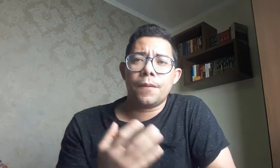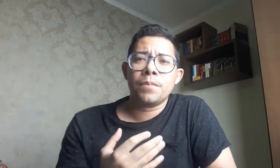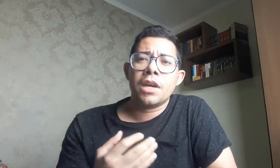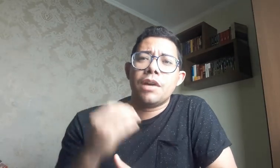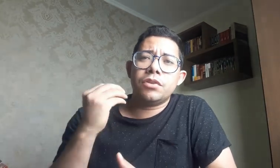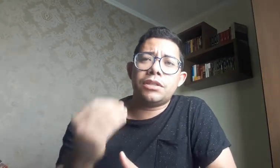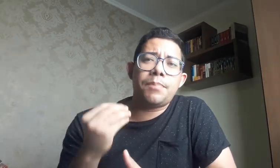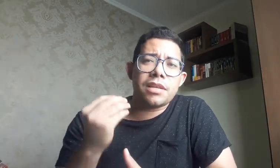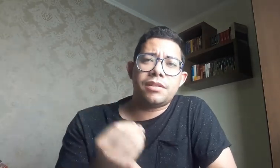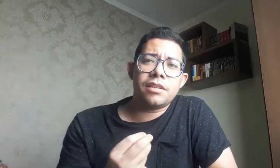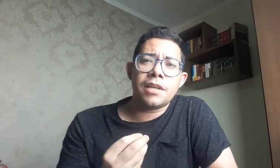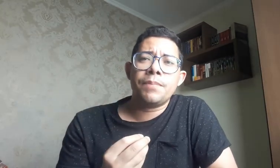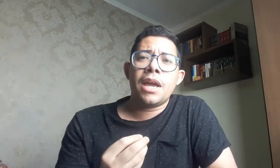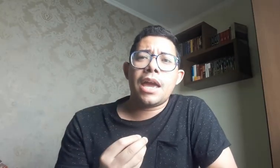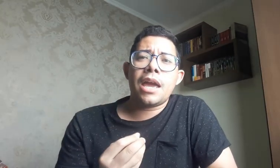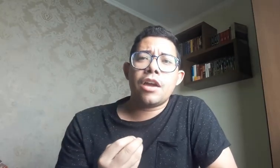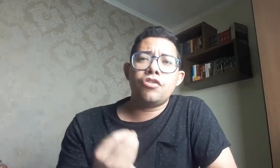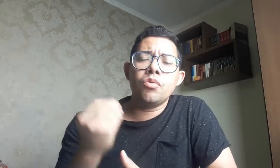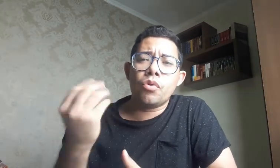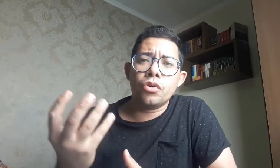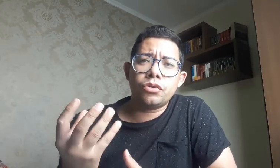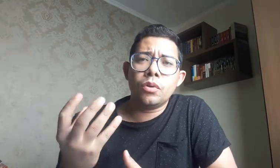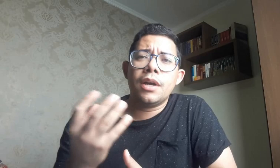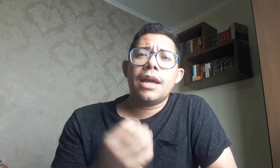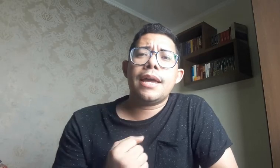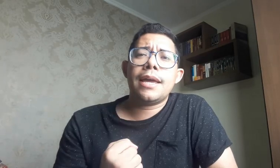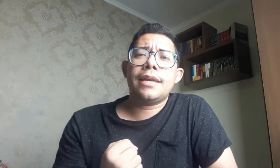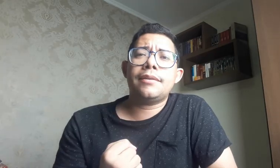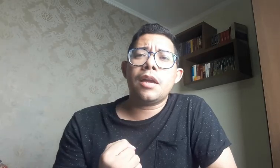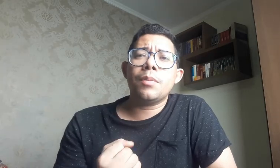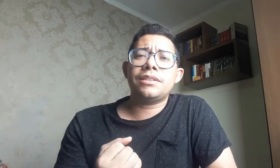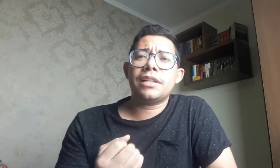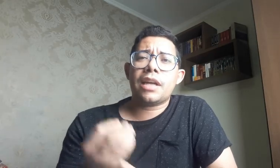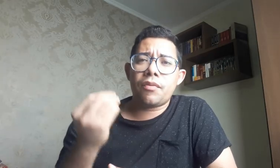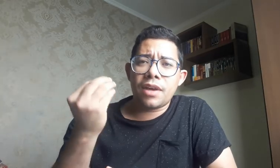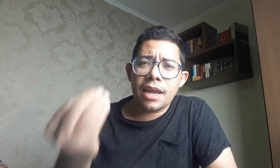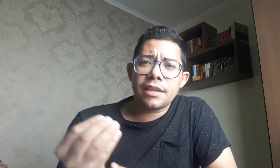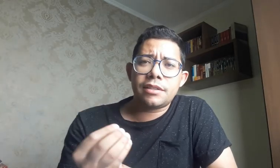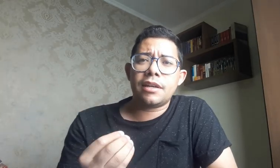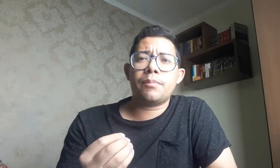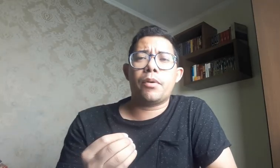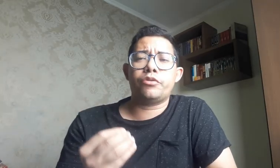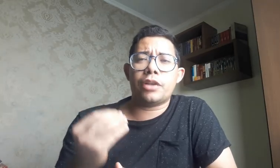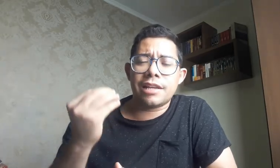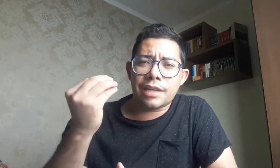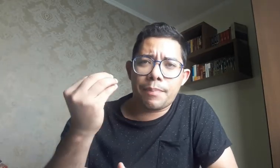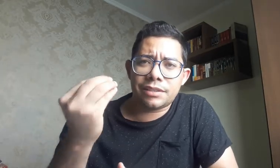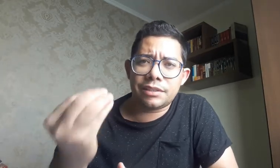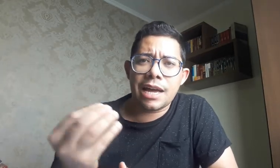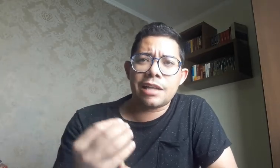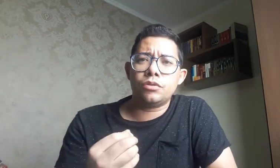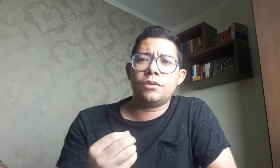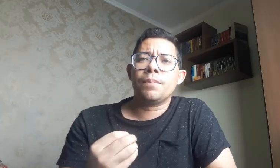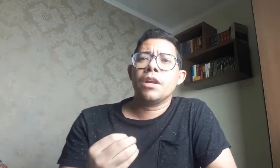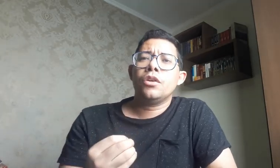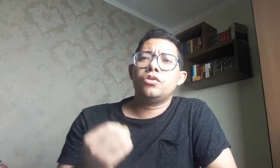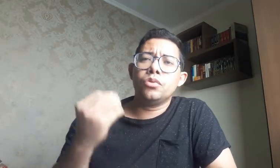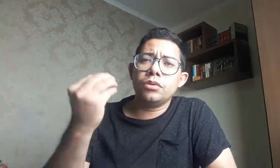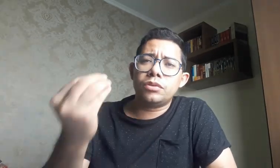Você precisa de um curso que tenha uma certa referência, profissionais capacitados, surdos